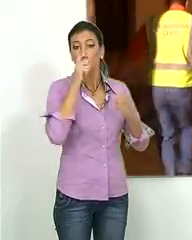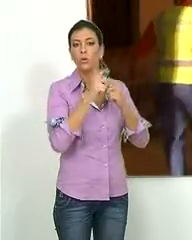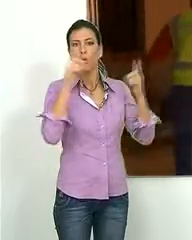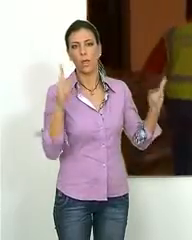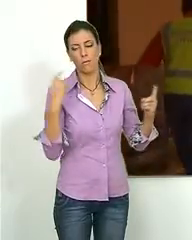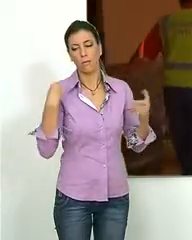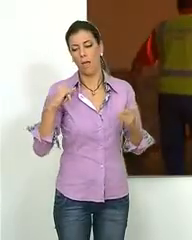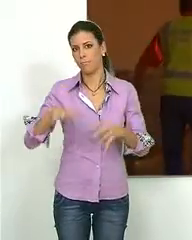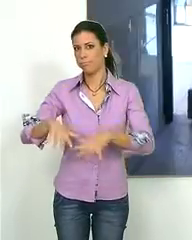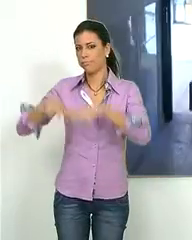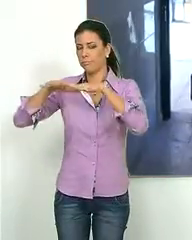a lo largo de todo el año.